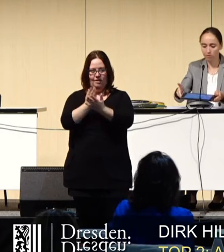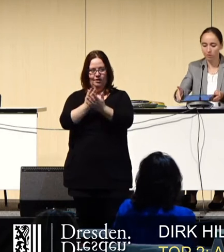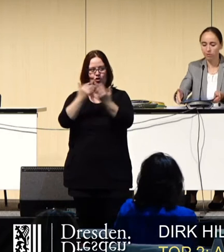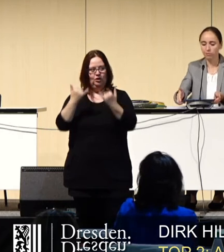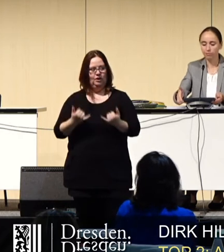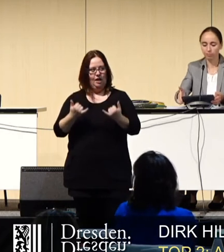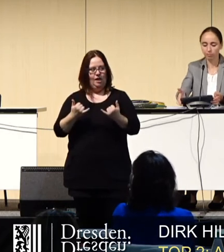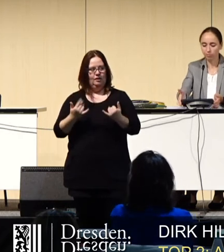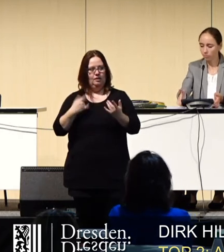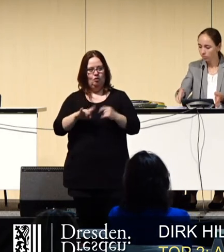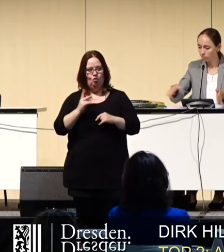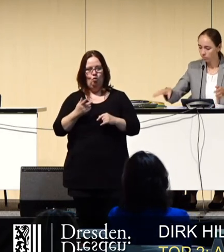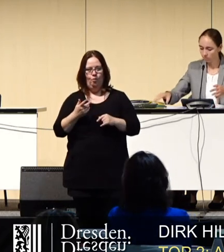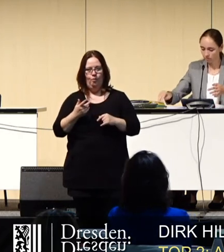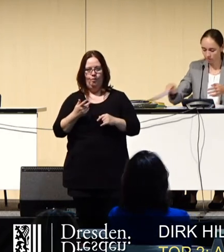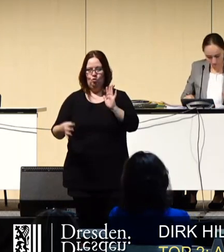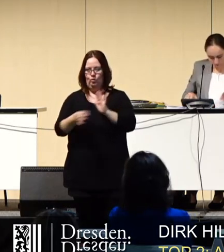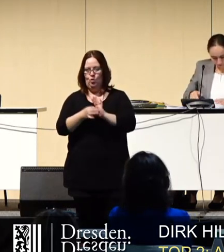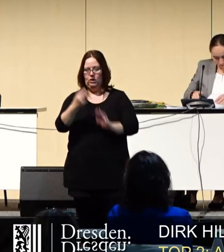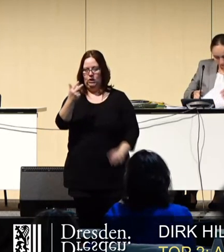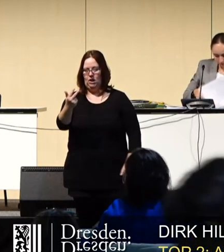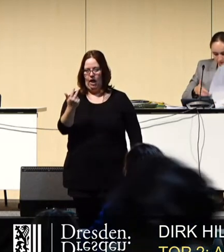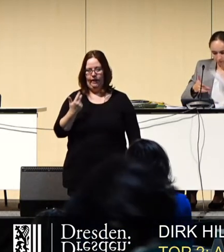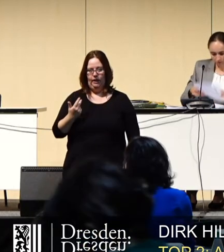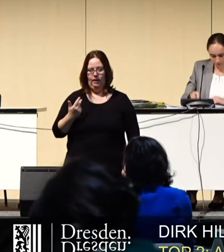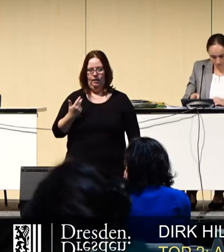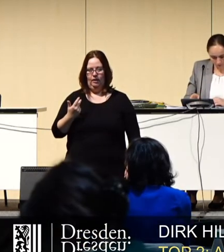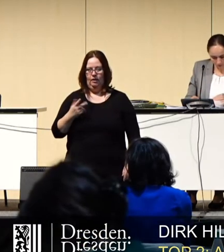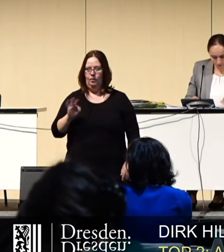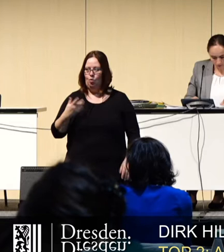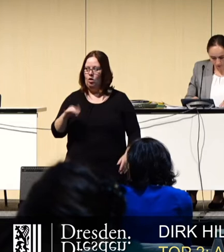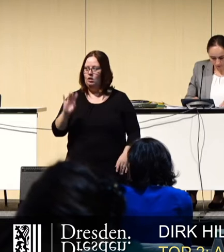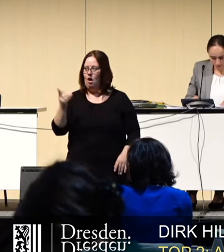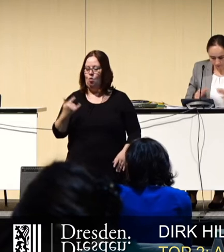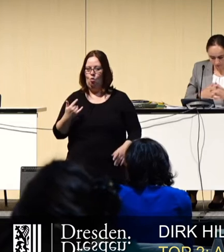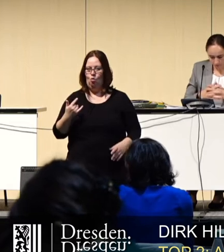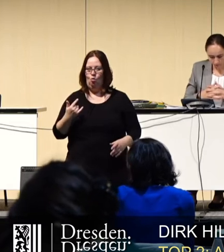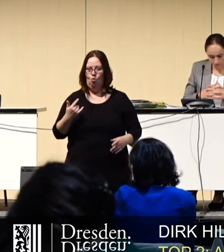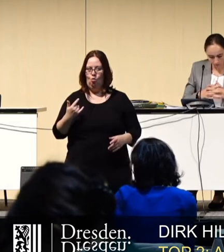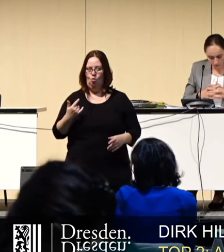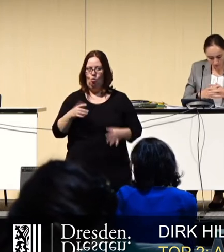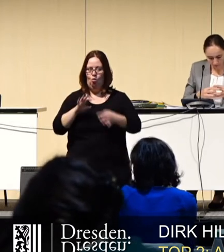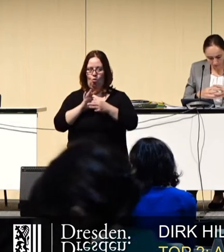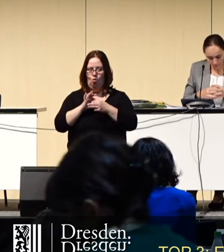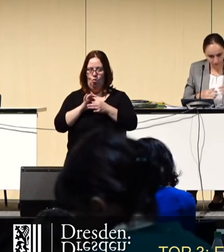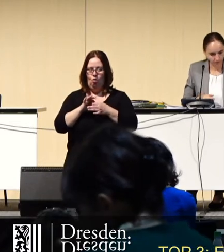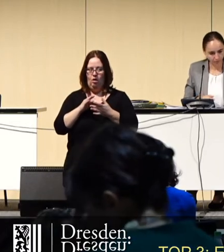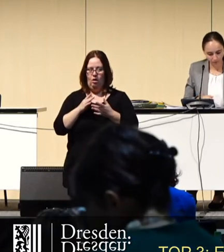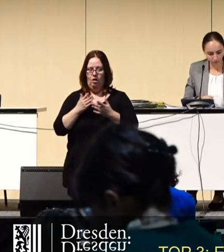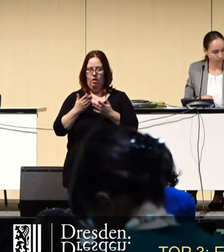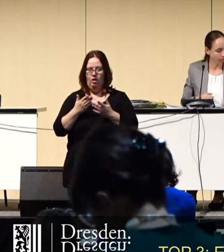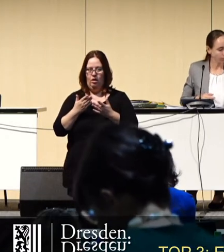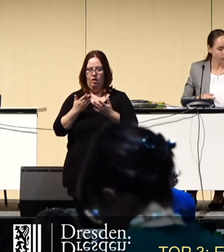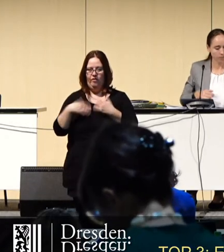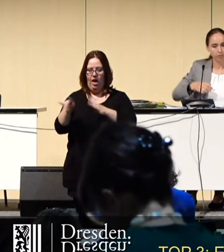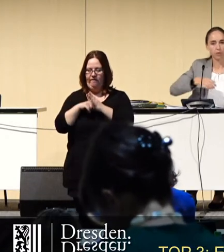... zu der zugehörigen Tagesordnung, der eingereicht worden ist, auch von der Fraktion